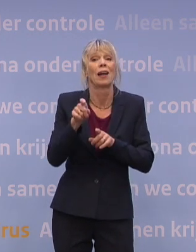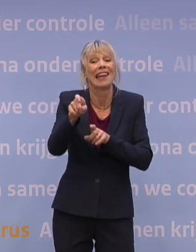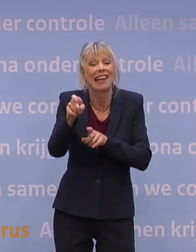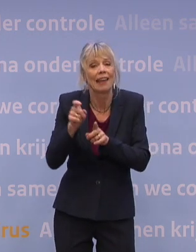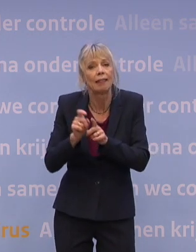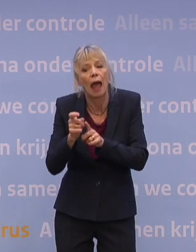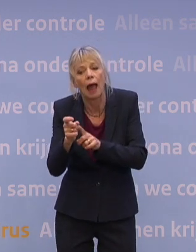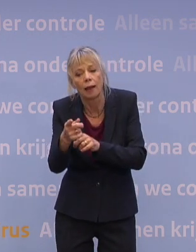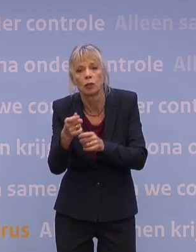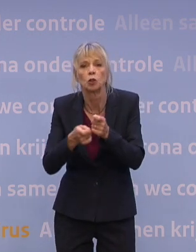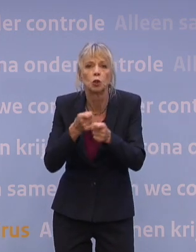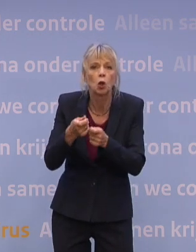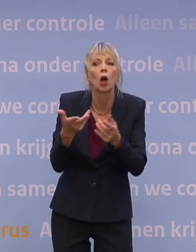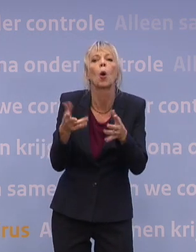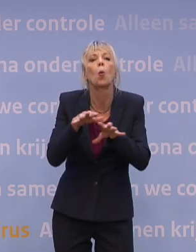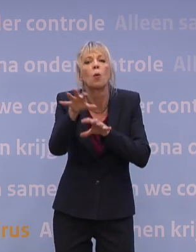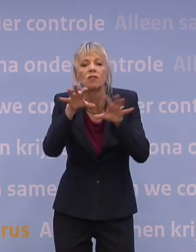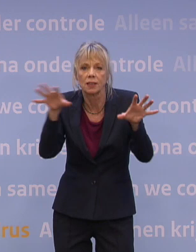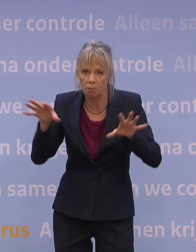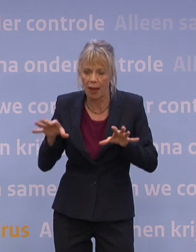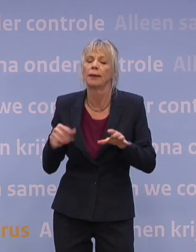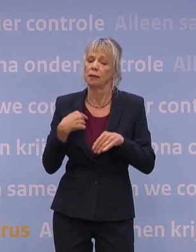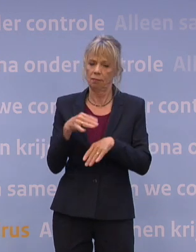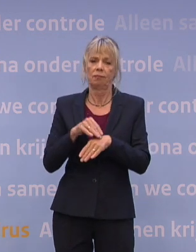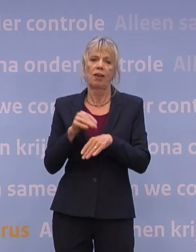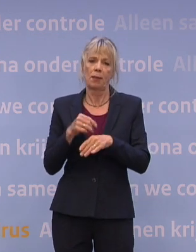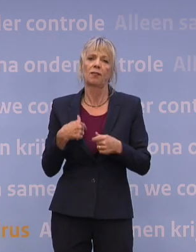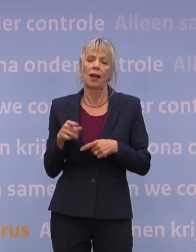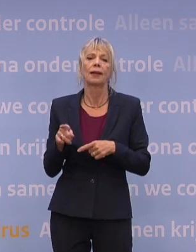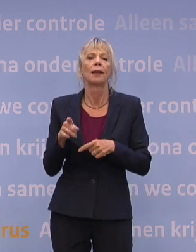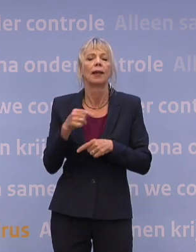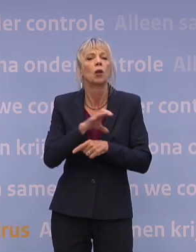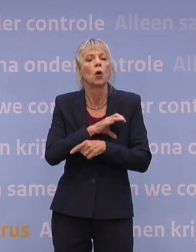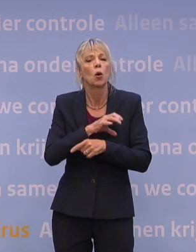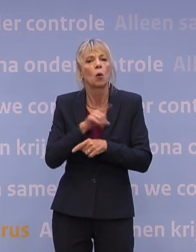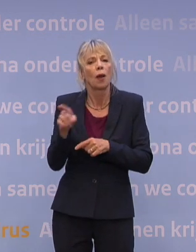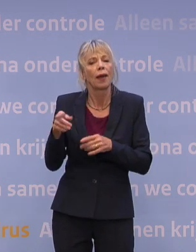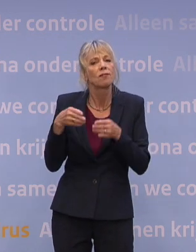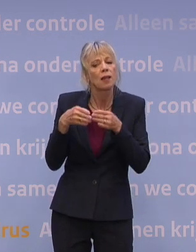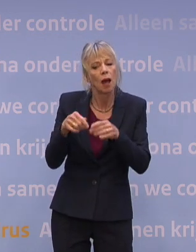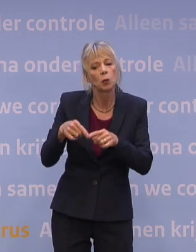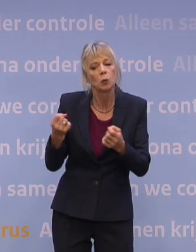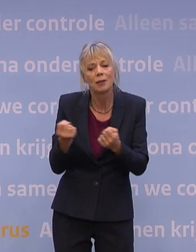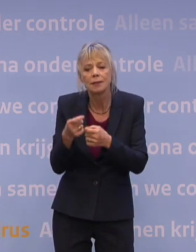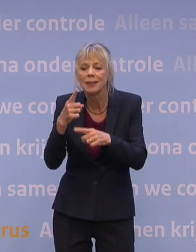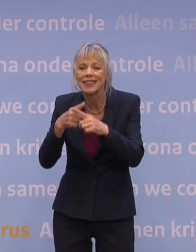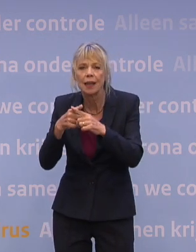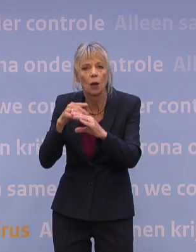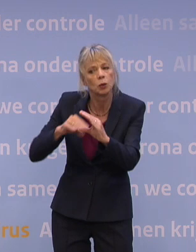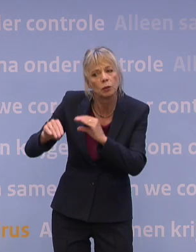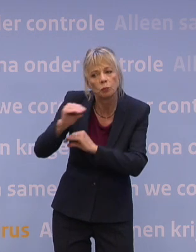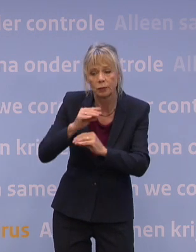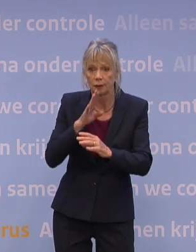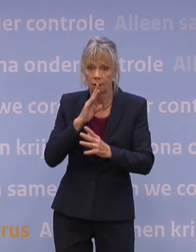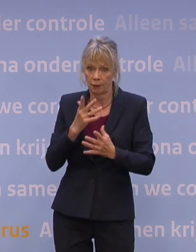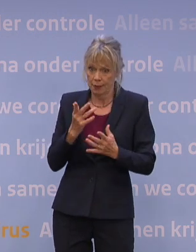we sowieso allemaal blijven doen. En uiteraard is collega Van Aark ook met de ziekenhuizen in gesprek van, hoe zou je, als het onverhoopt weer mogelijk nodig zou moeten